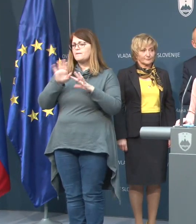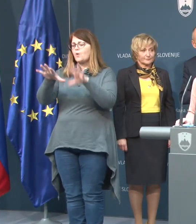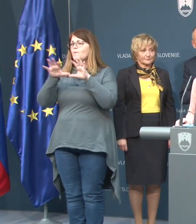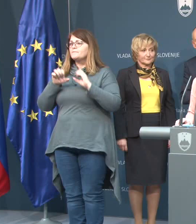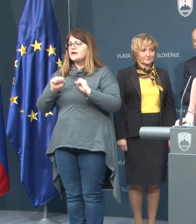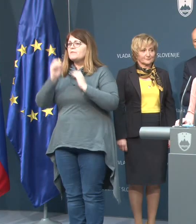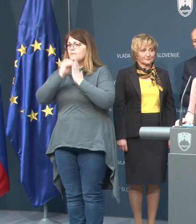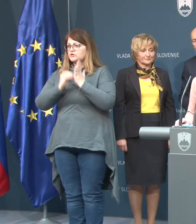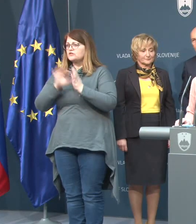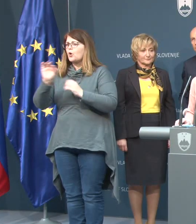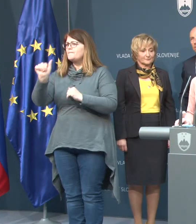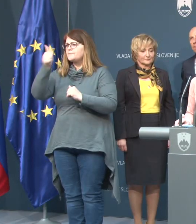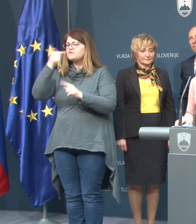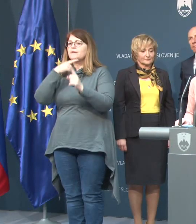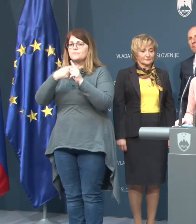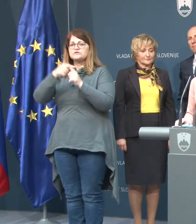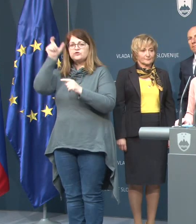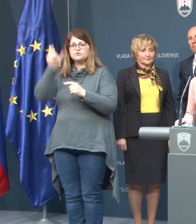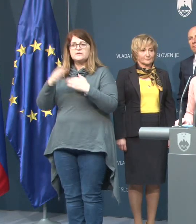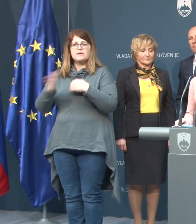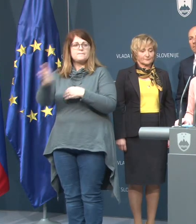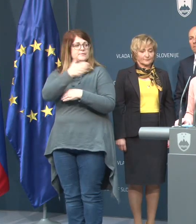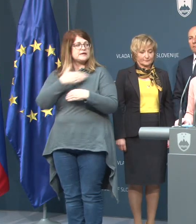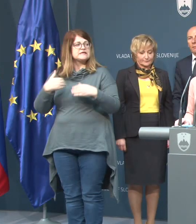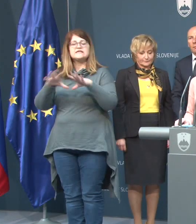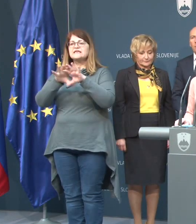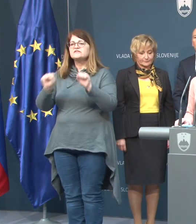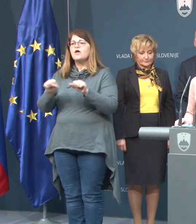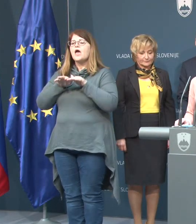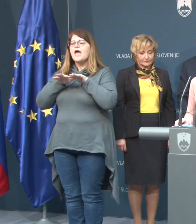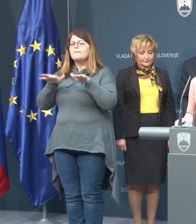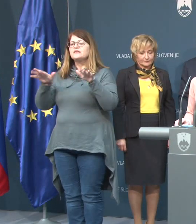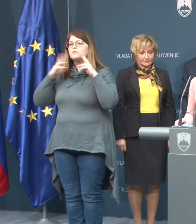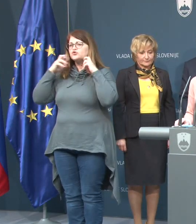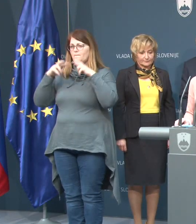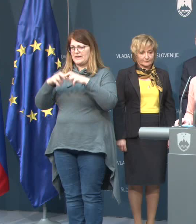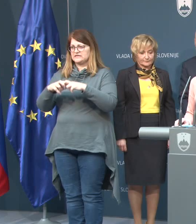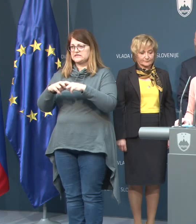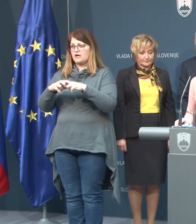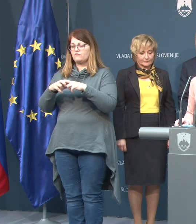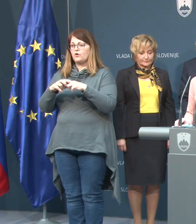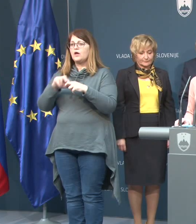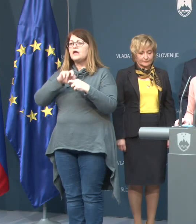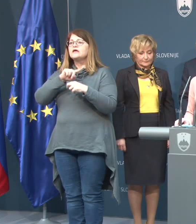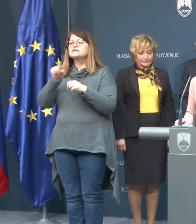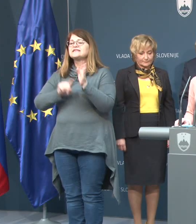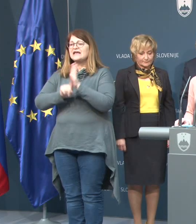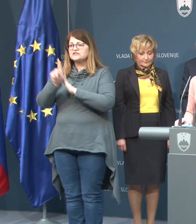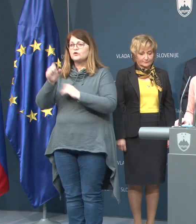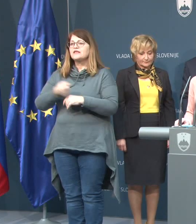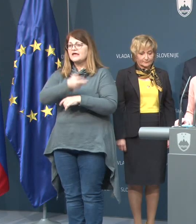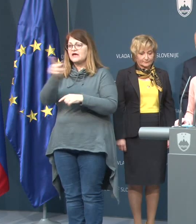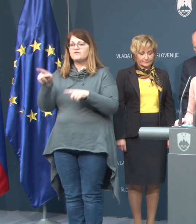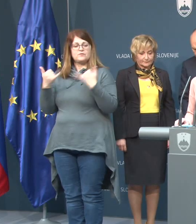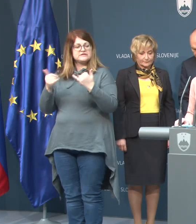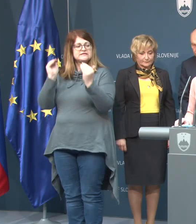prejemu podatka o prvi pozitivni vsebi pri nas izvaja epidemiološko preiskavo z rezultati, katere vam